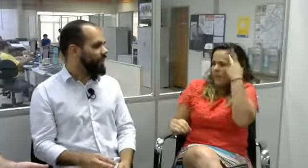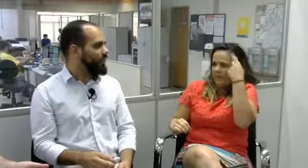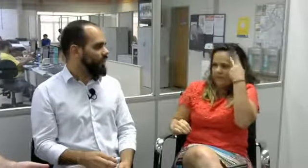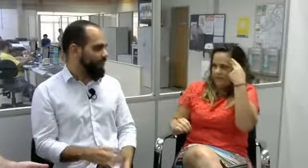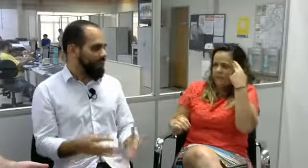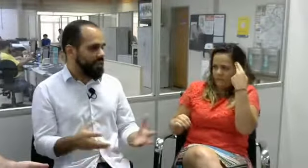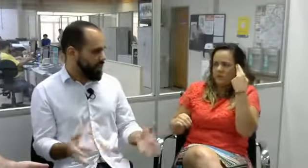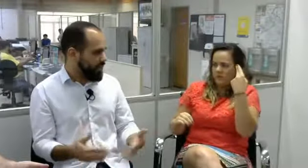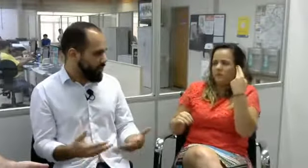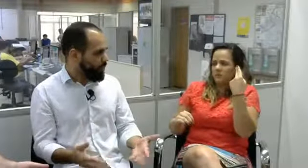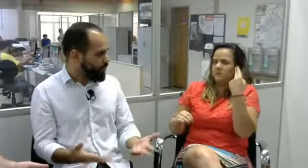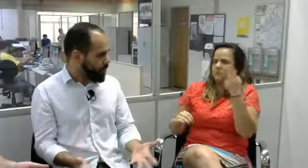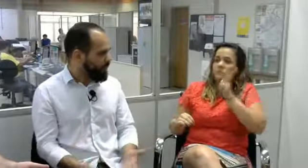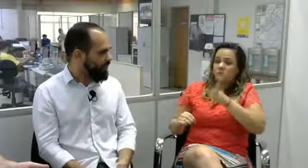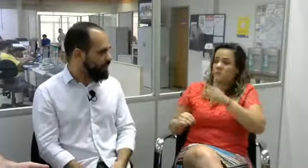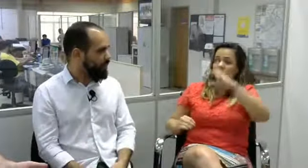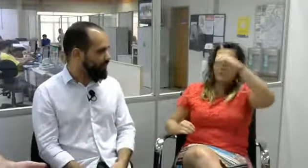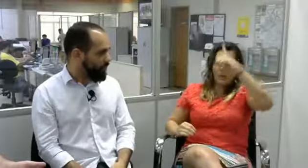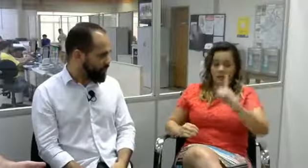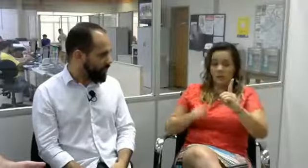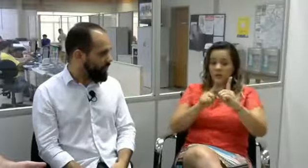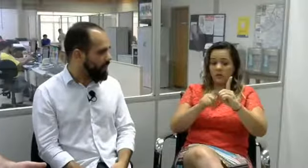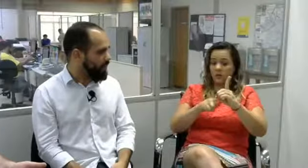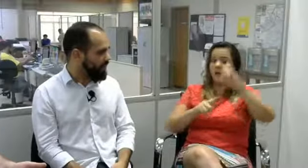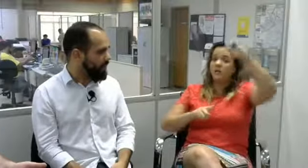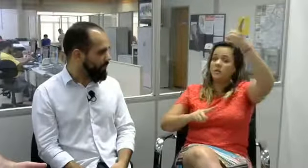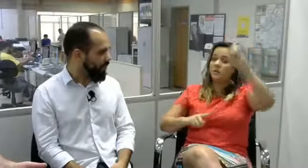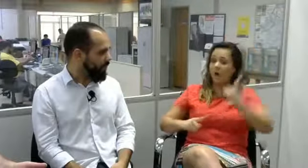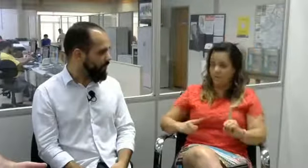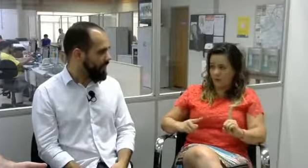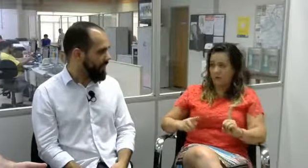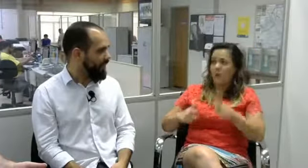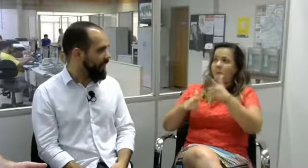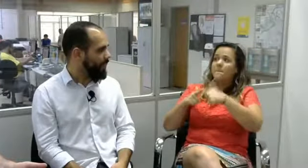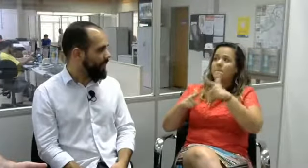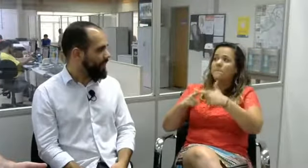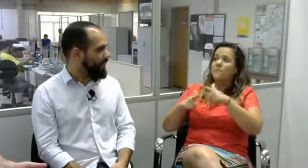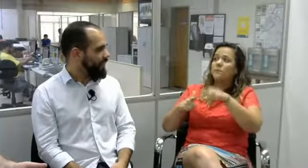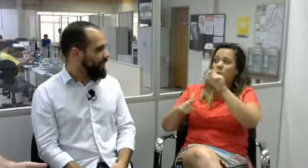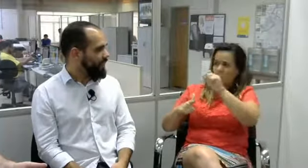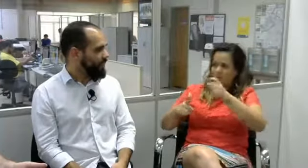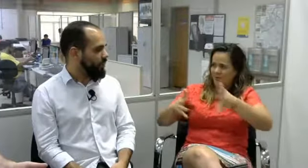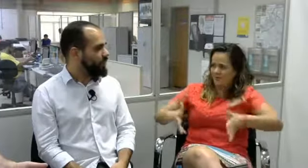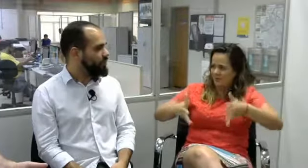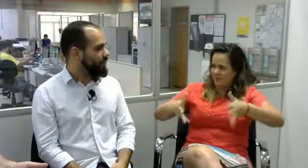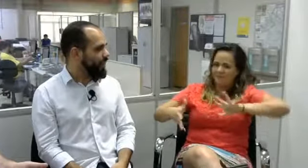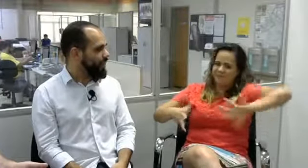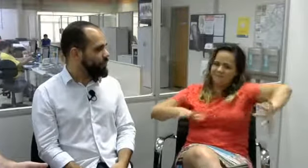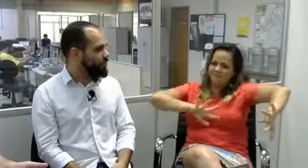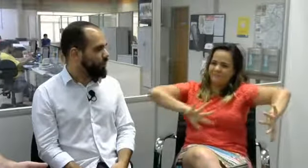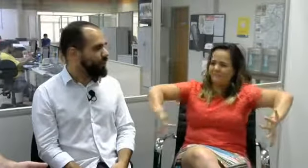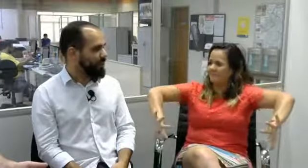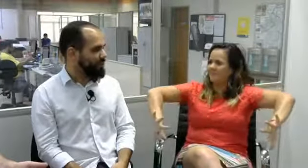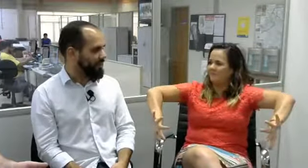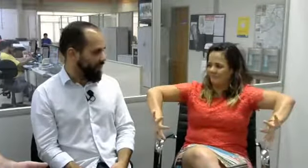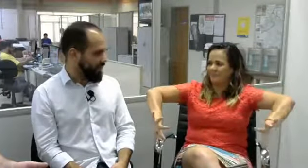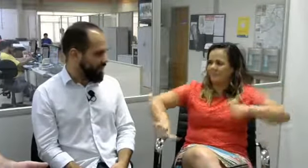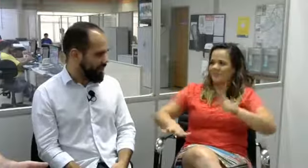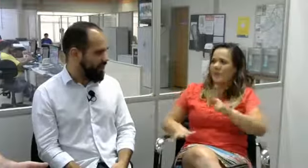E, como surdo, eu sou uma pessoa normal, né? Nós não nos encaramos como deficientes, né?